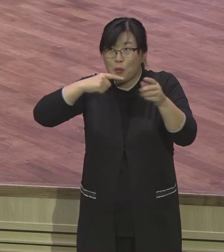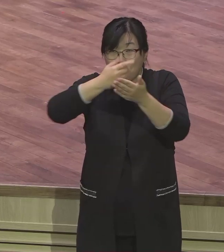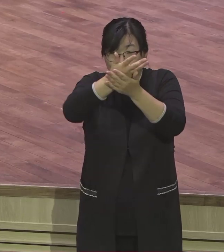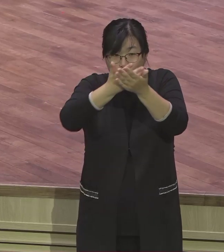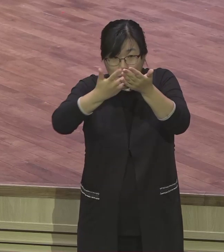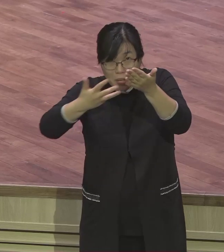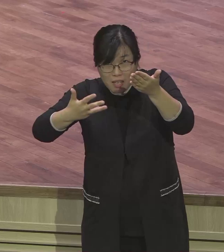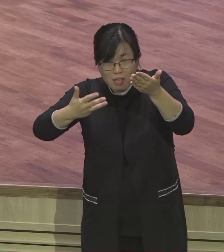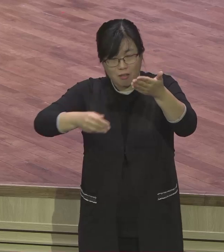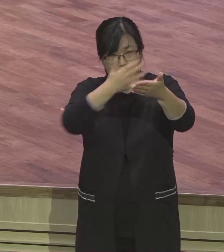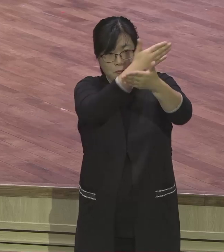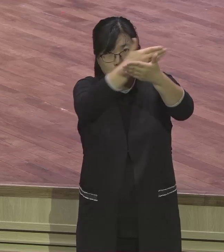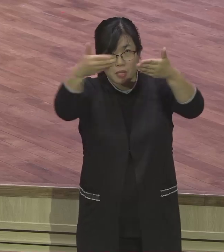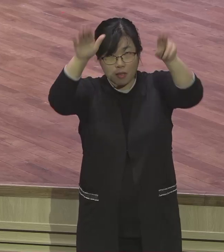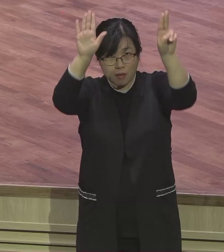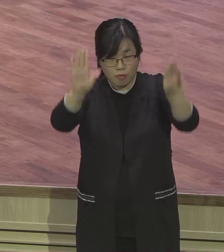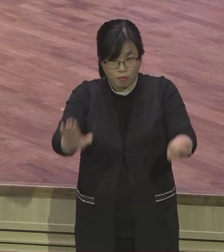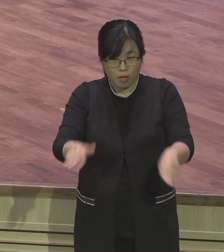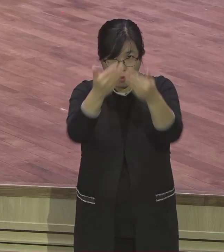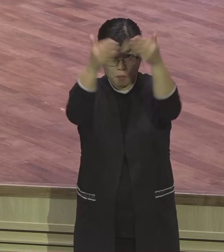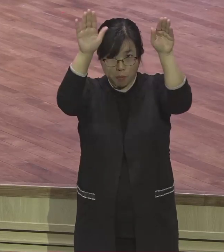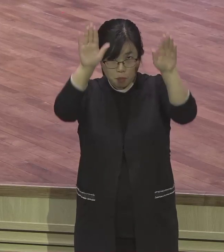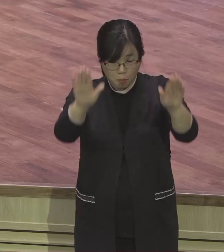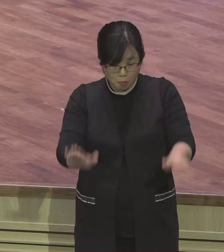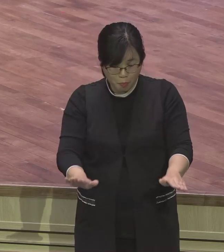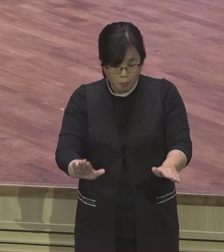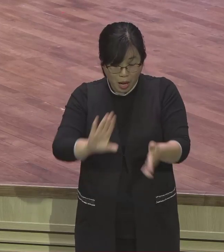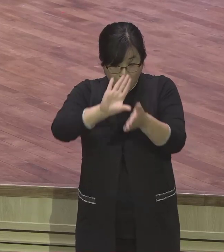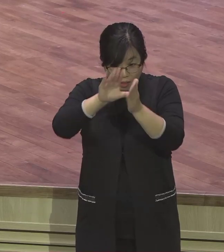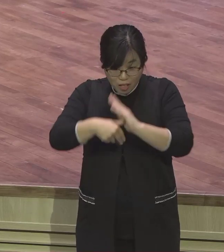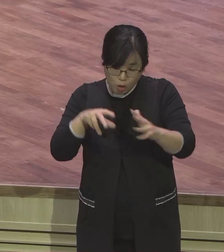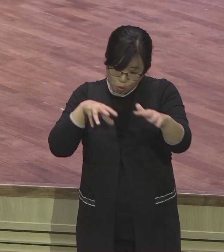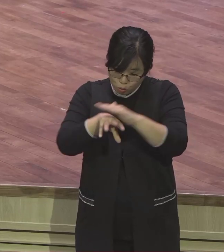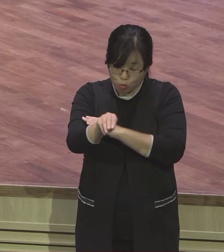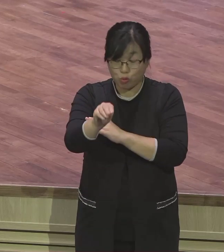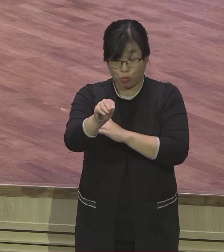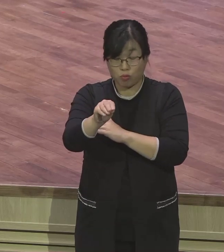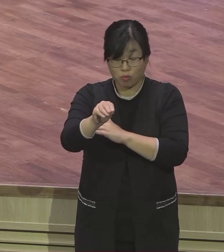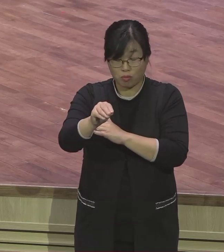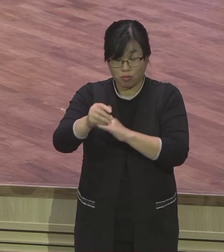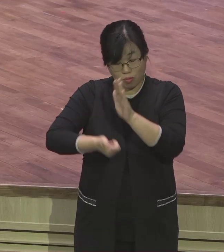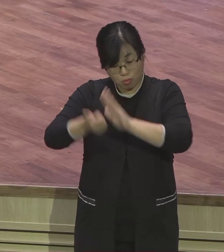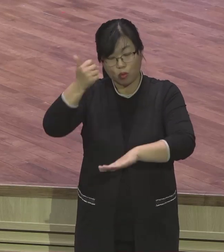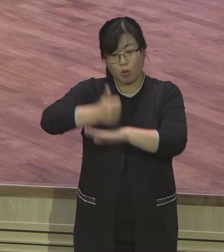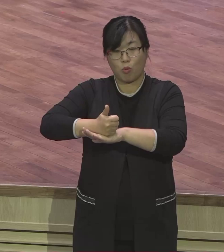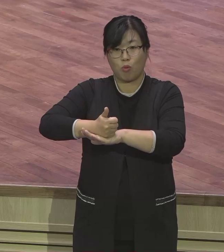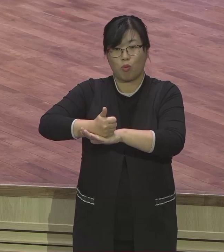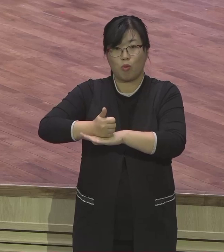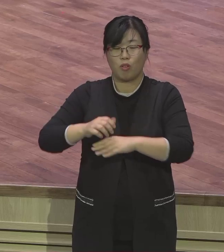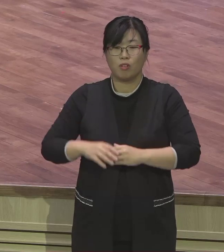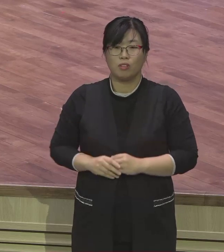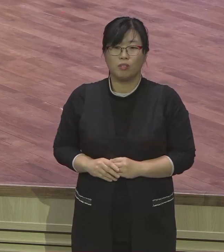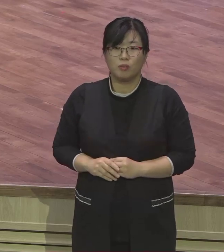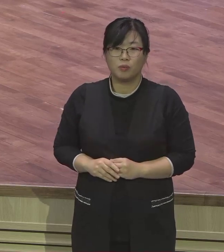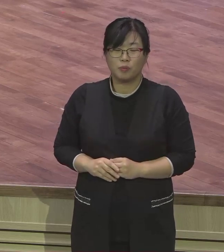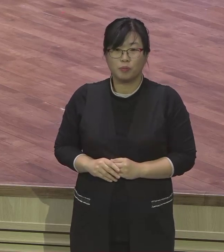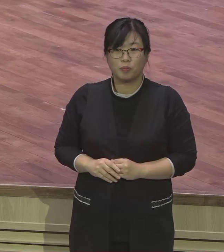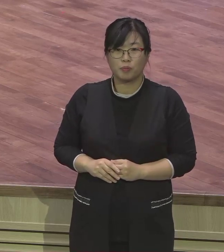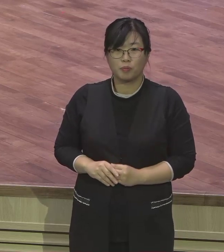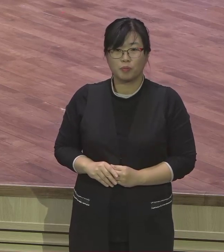이어지는 19장부터 마지막 40장까지는 구원받은 하나님의 자녀가 가장 우선순위에 두어야